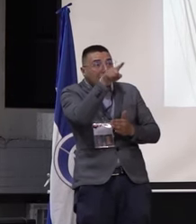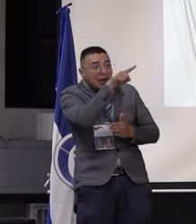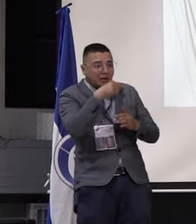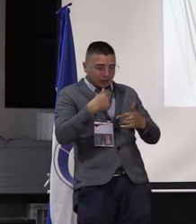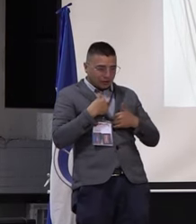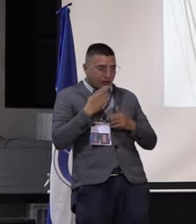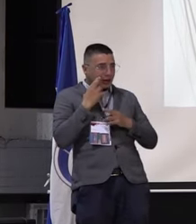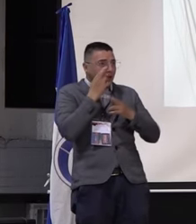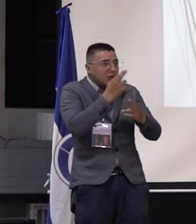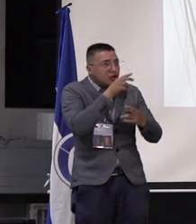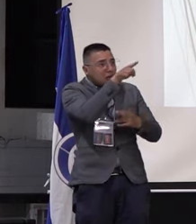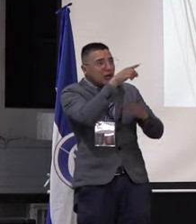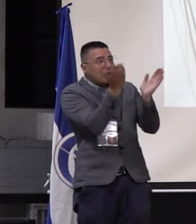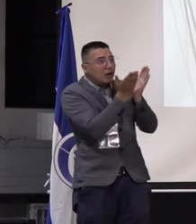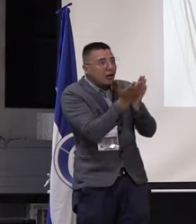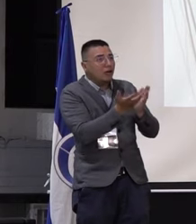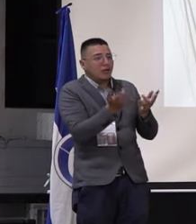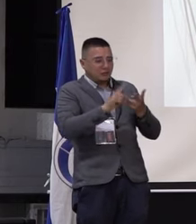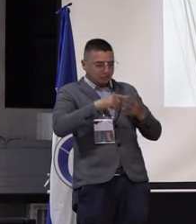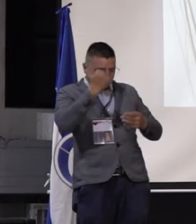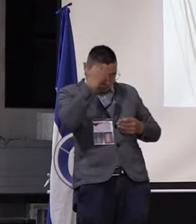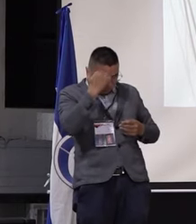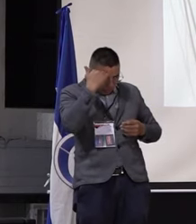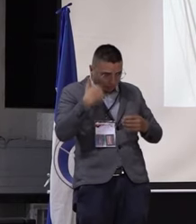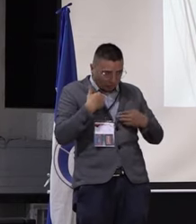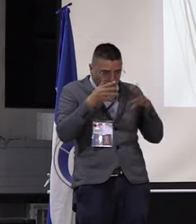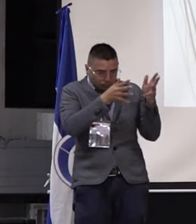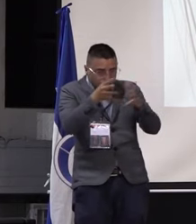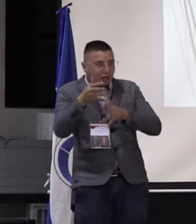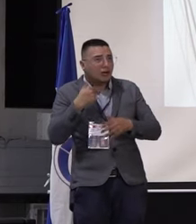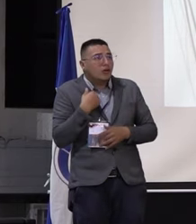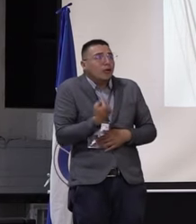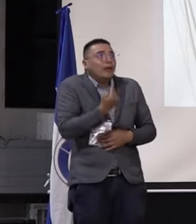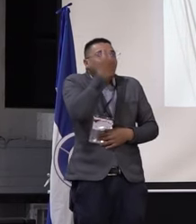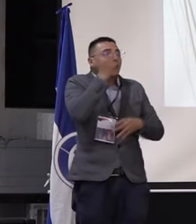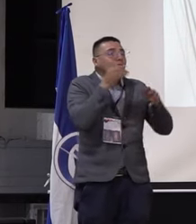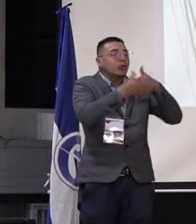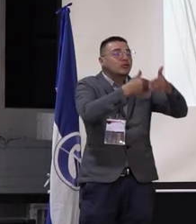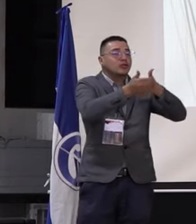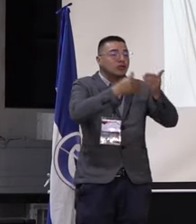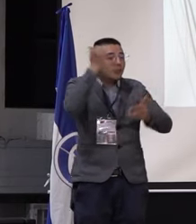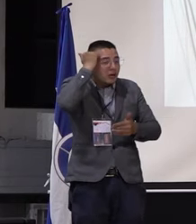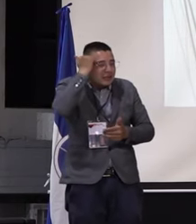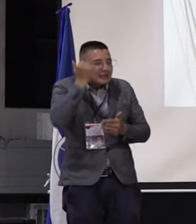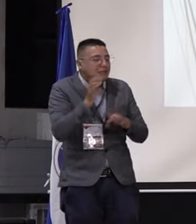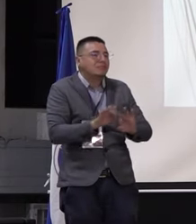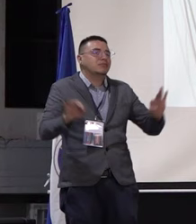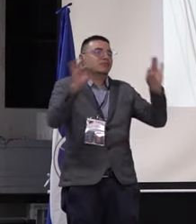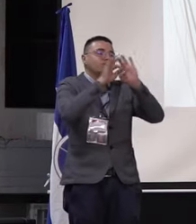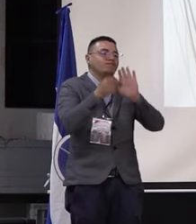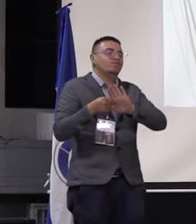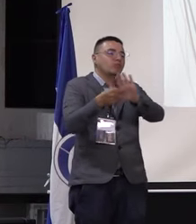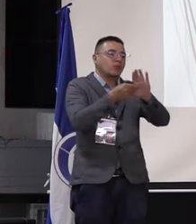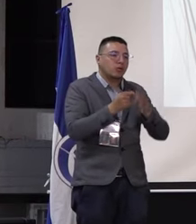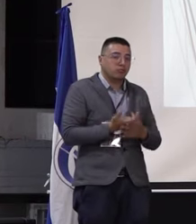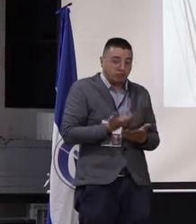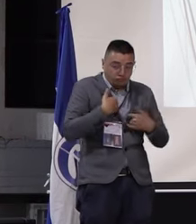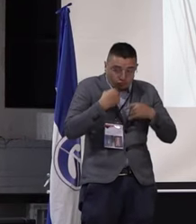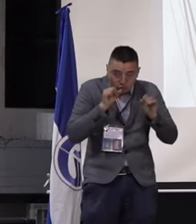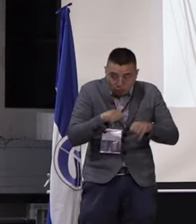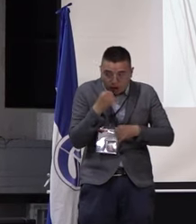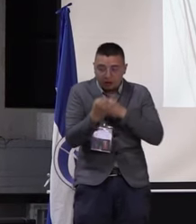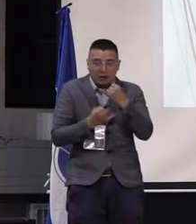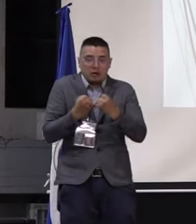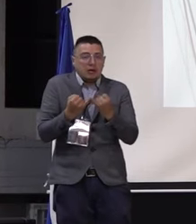educadora de educadores identificando ese potencial que tenemos de investigación educativa y pedagógica es esencial para nosotros. Que podamos seguir